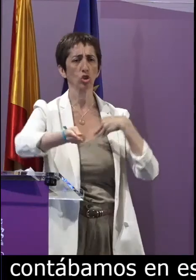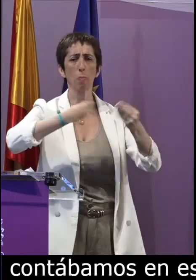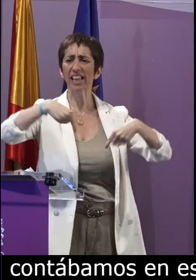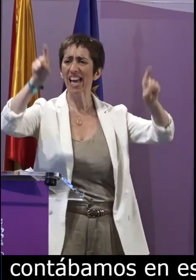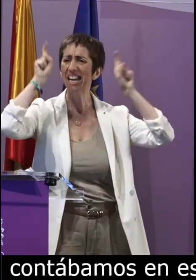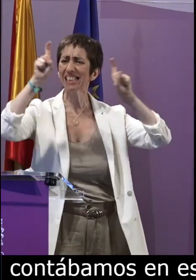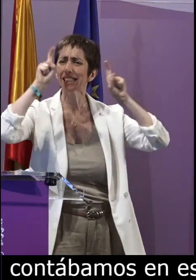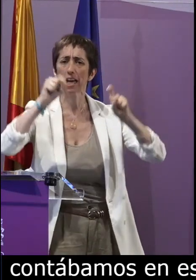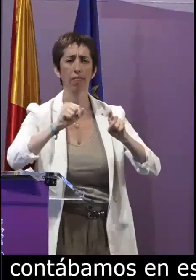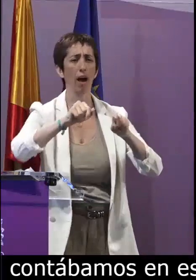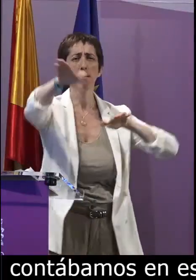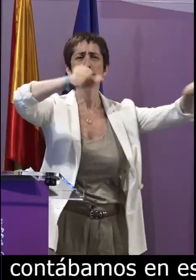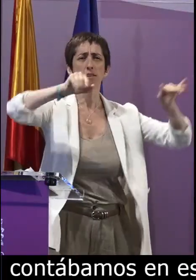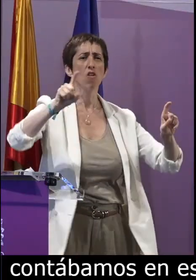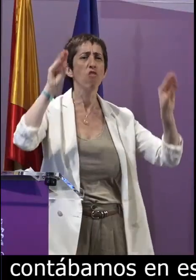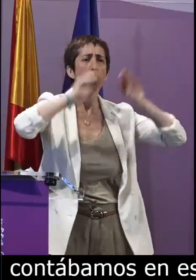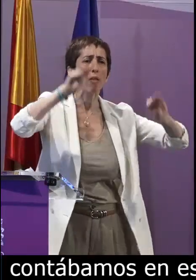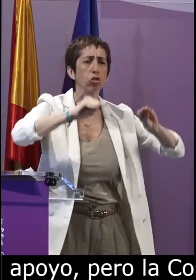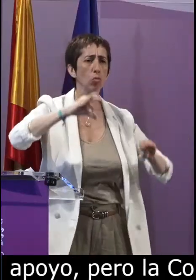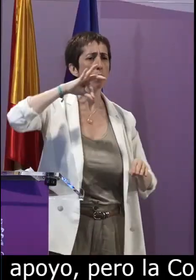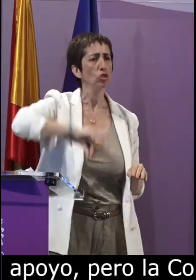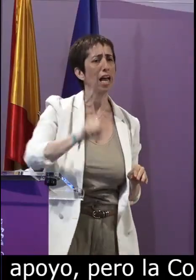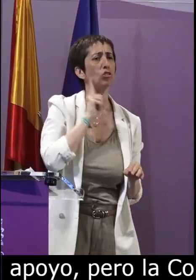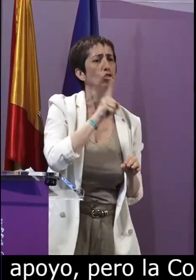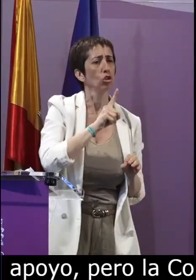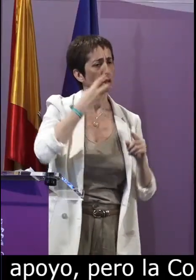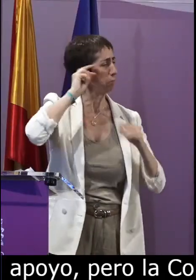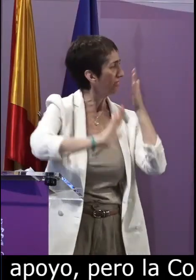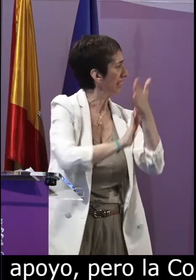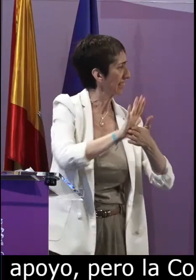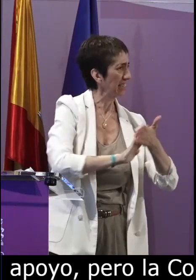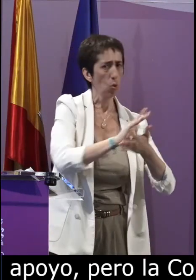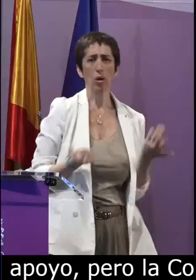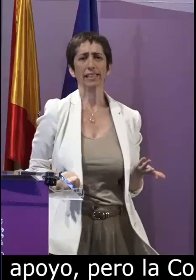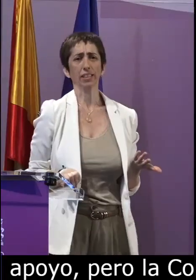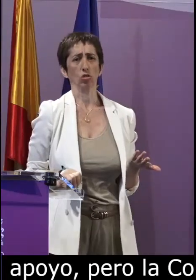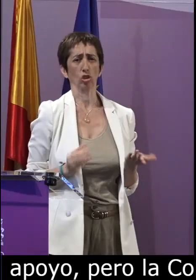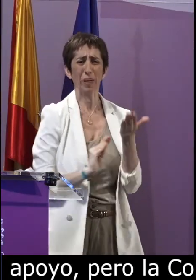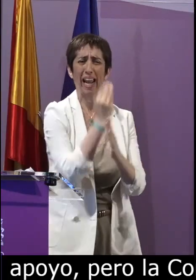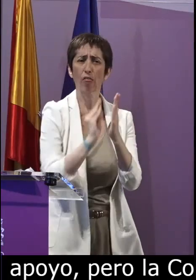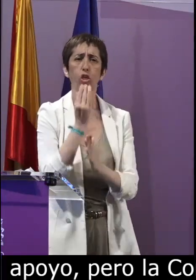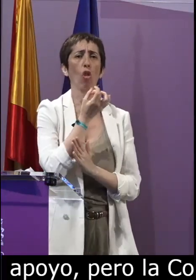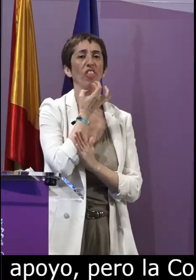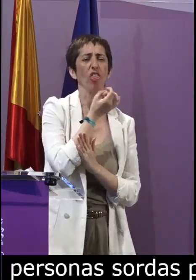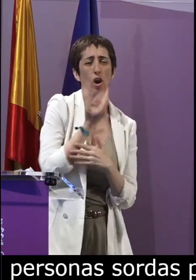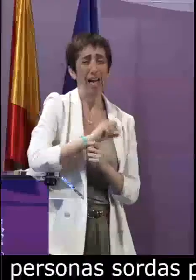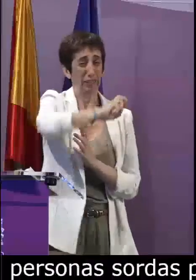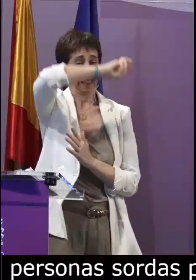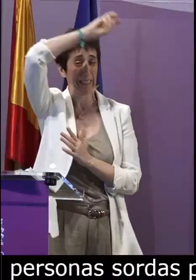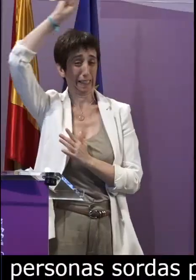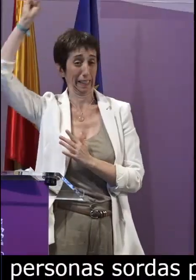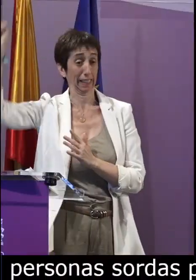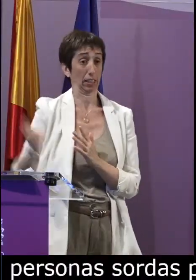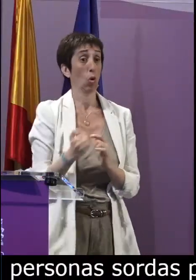en la elaboración de materiales currículos educativos y de formación además de formar a profesionales